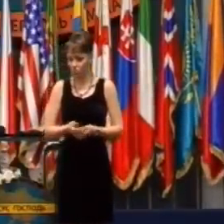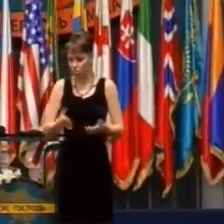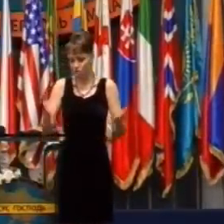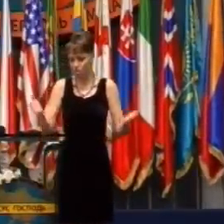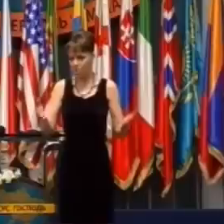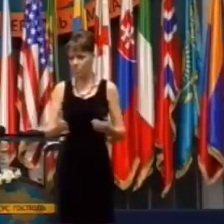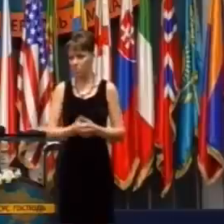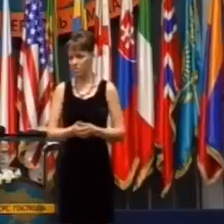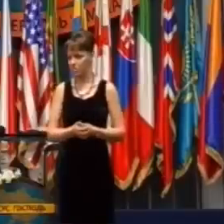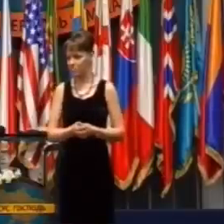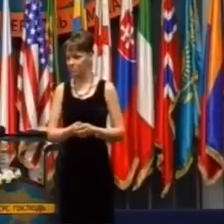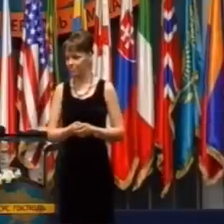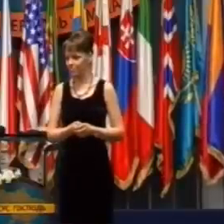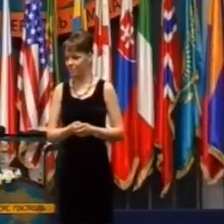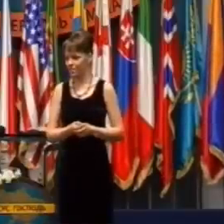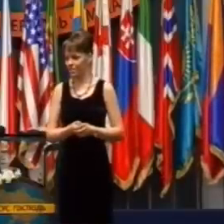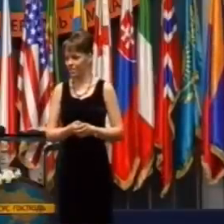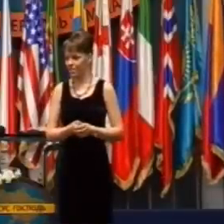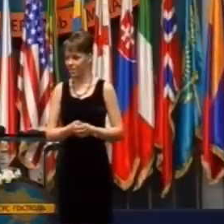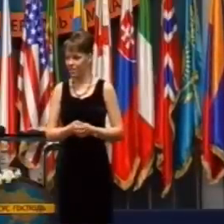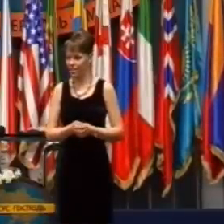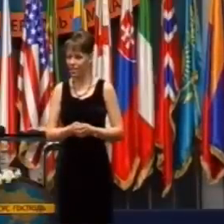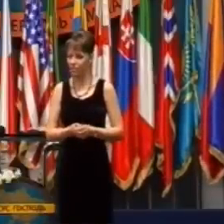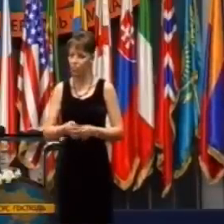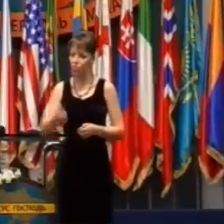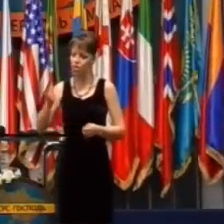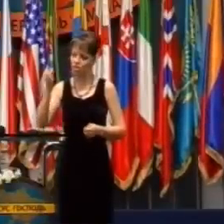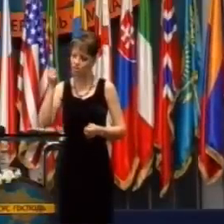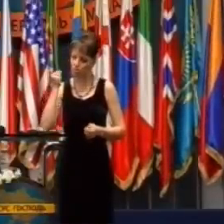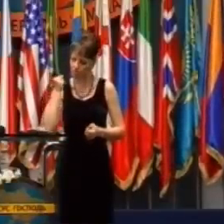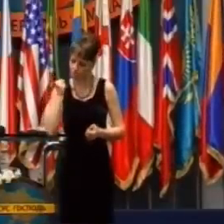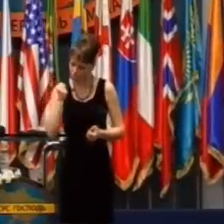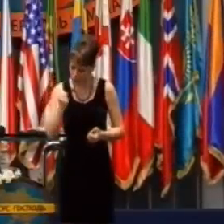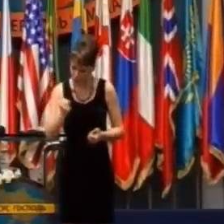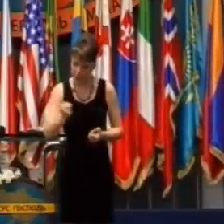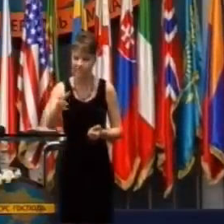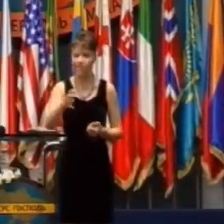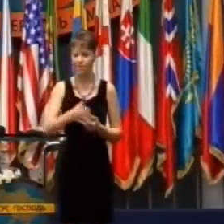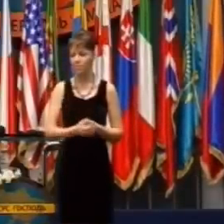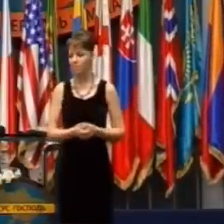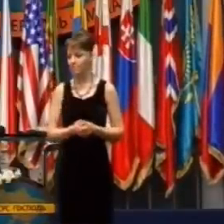Môžete byť odborníkom alebo môžete byť efektívnym.